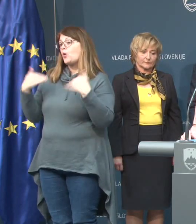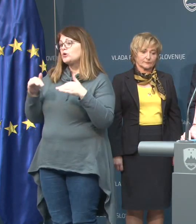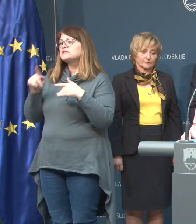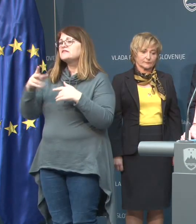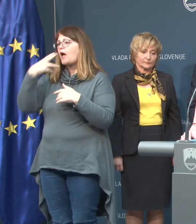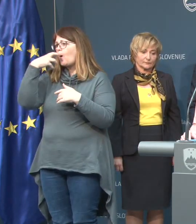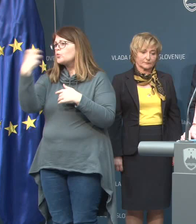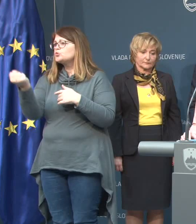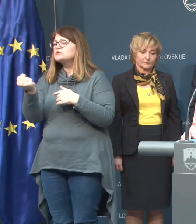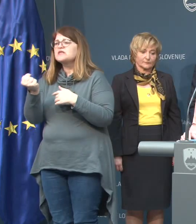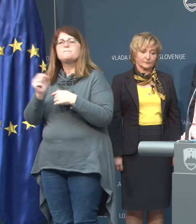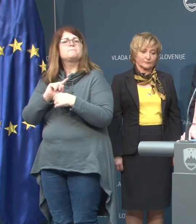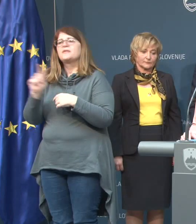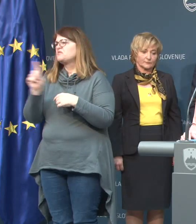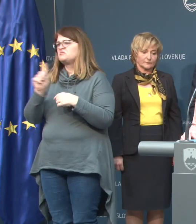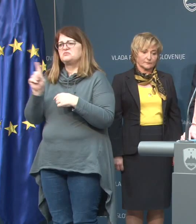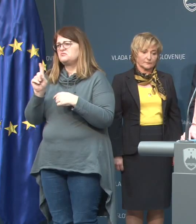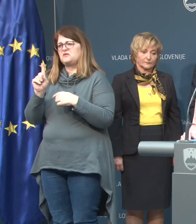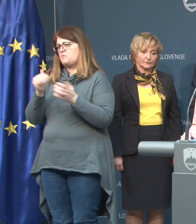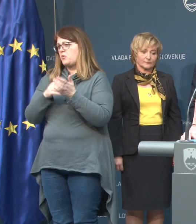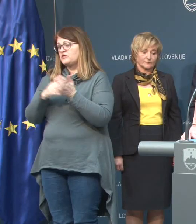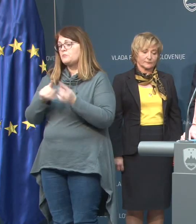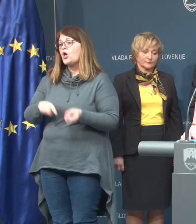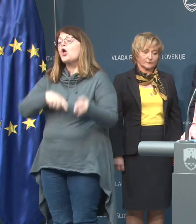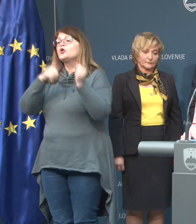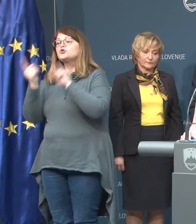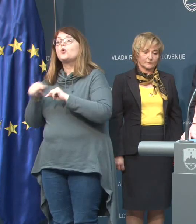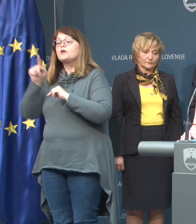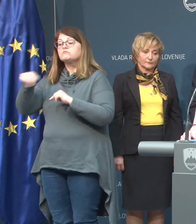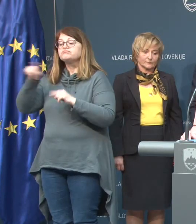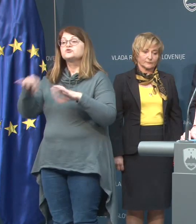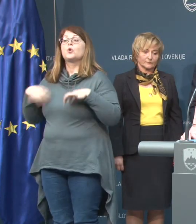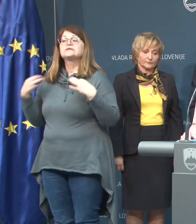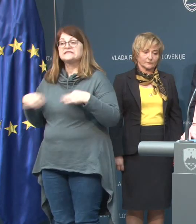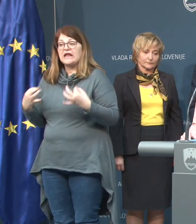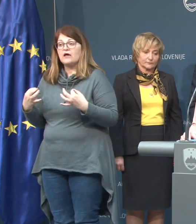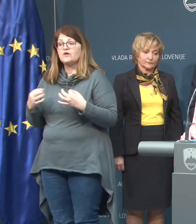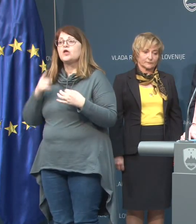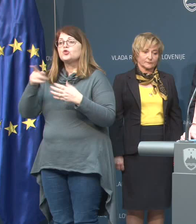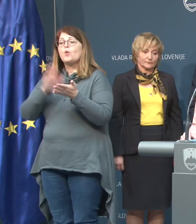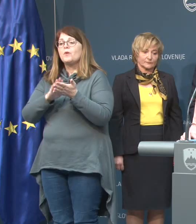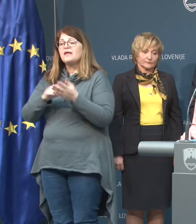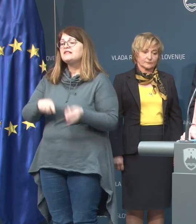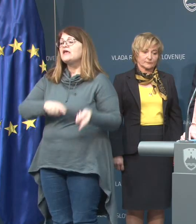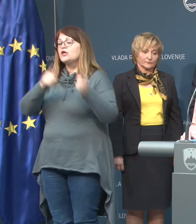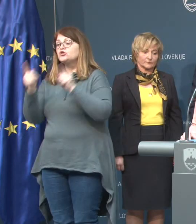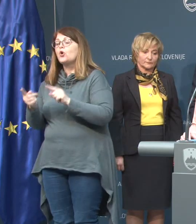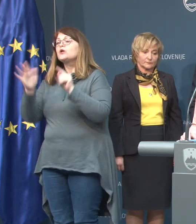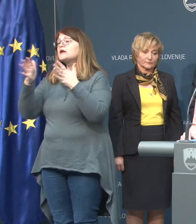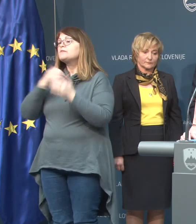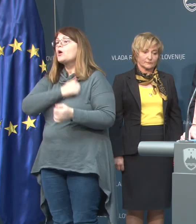oduzem brisov ni smiselen, dokler so zdravi. To pomeni, dokler nimajo